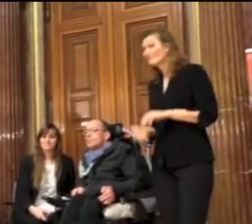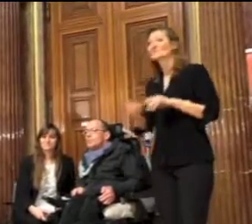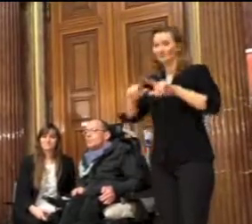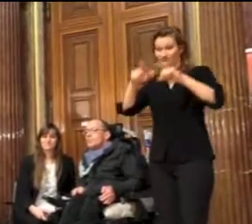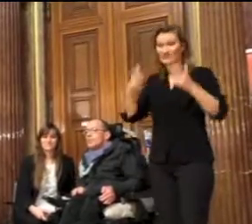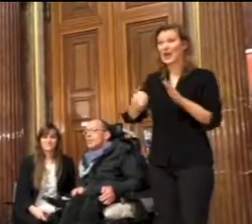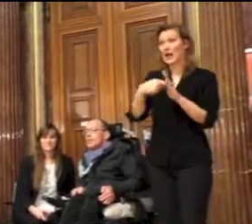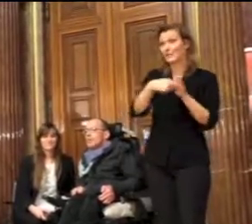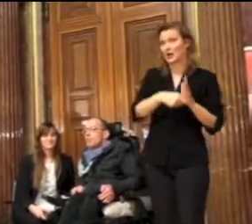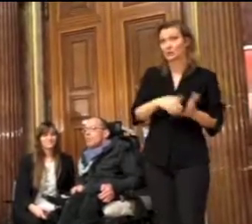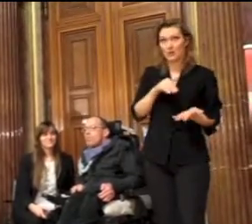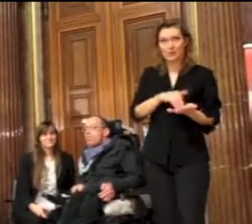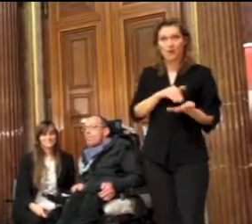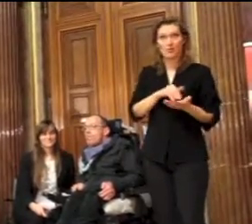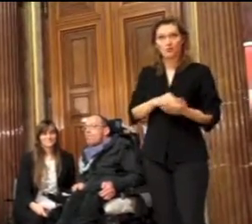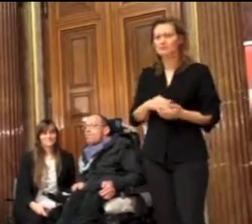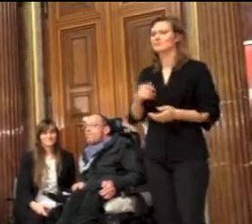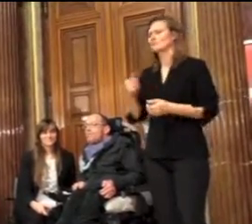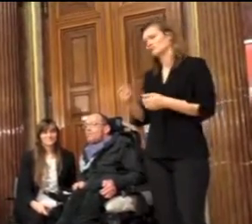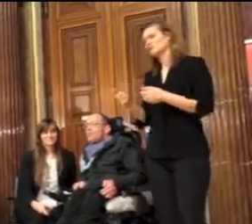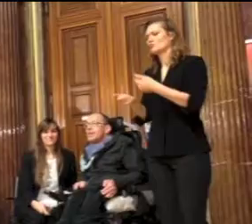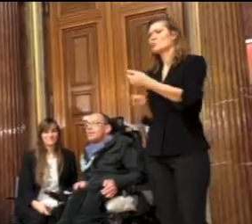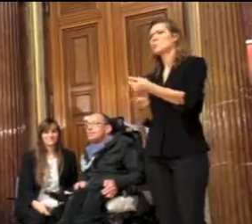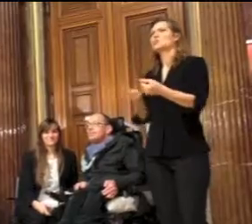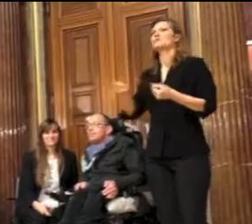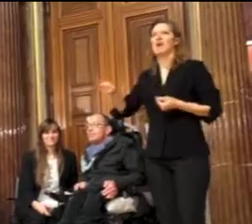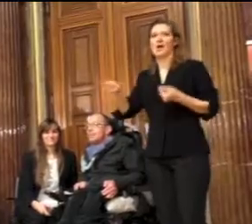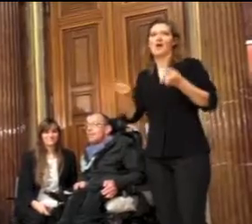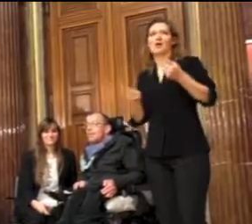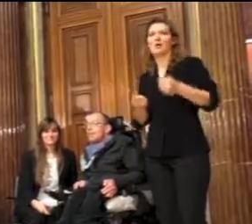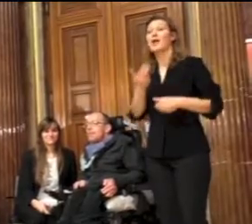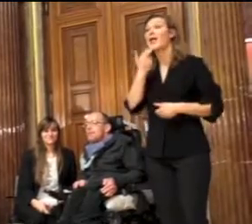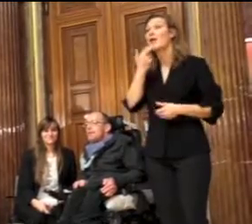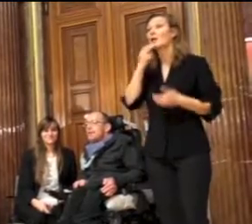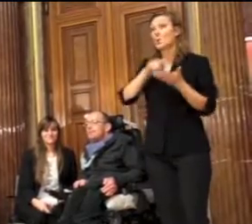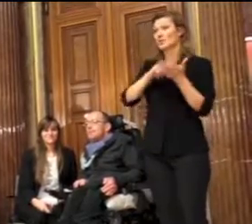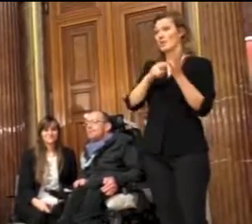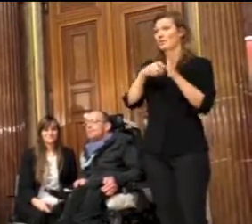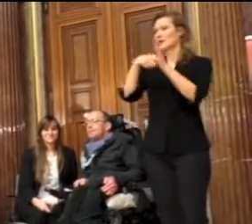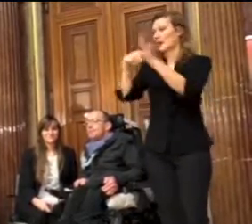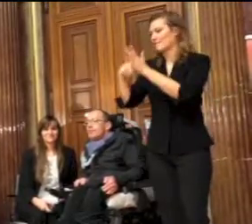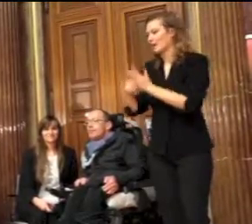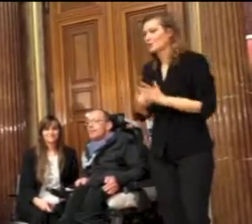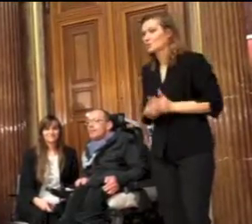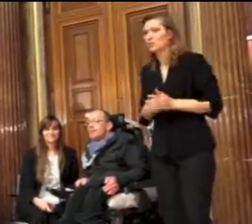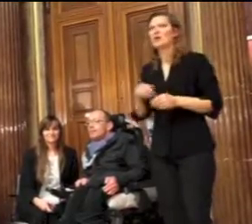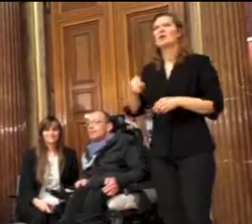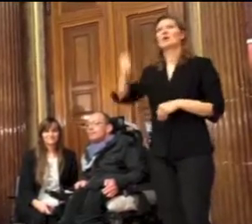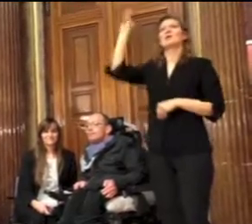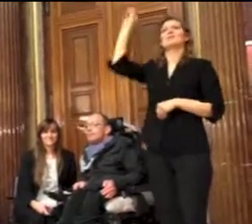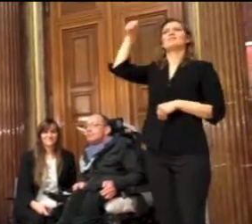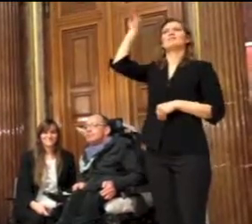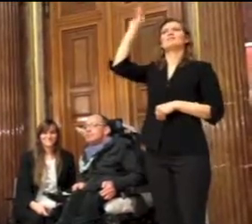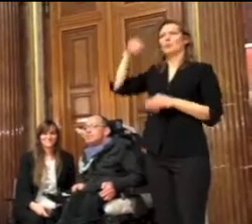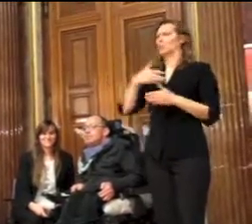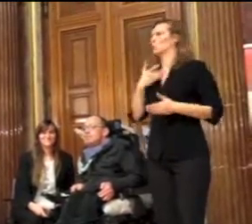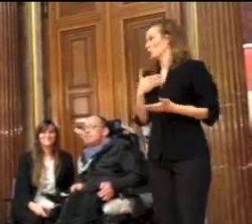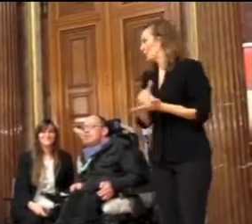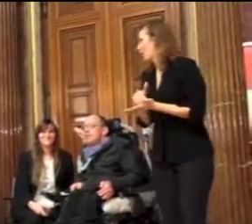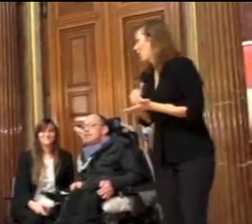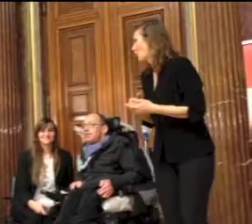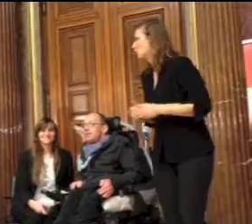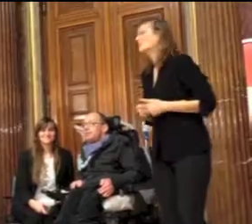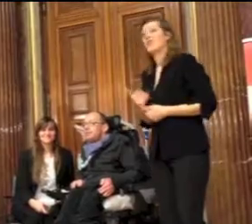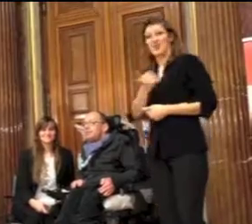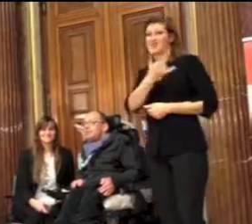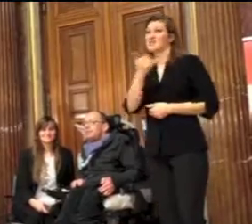Kesselflicker und Autobuslenker, Elektrotechniker und Ferriertenstecker, Volkenecht